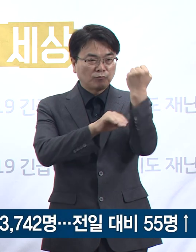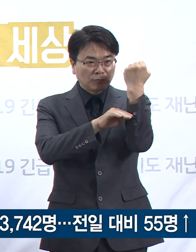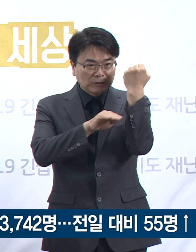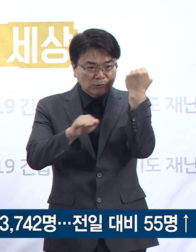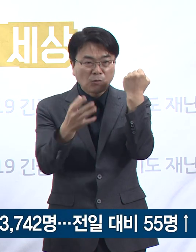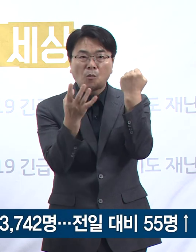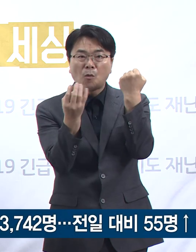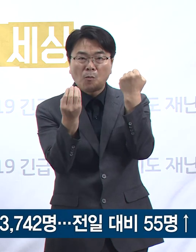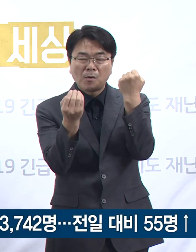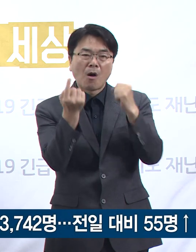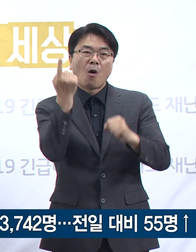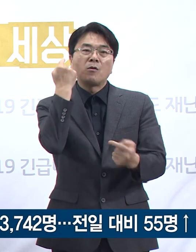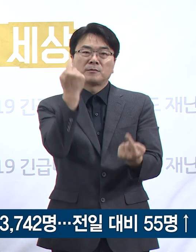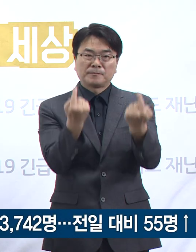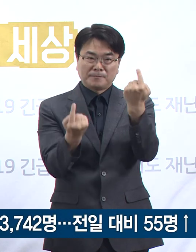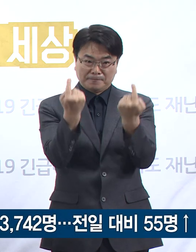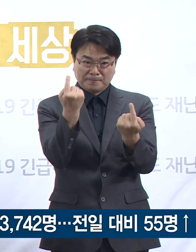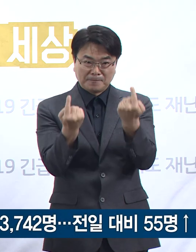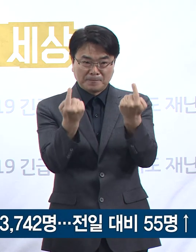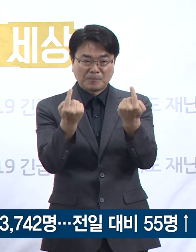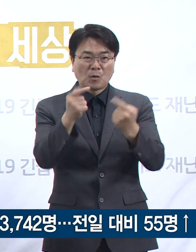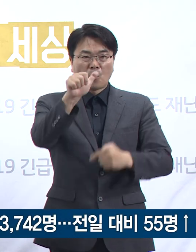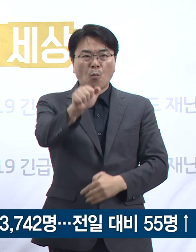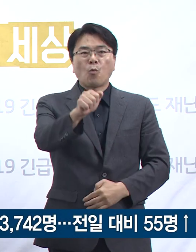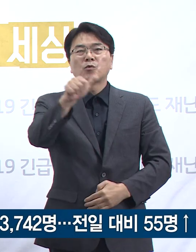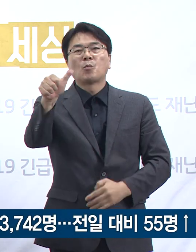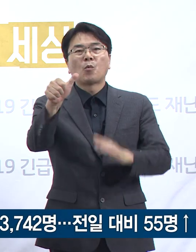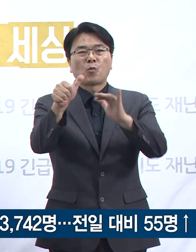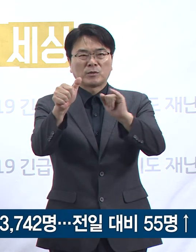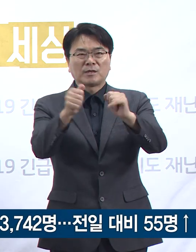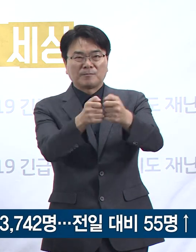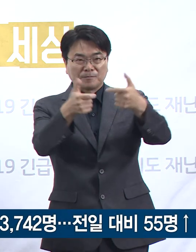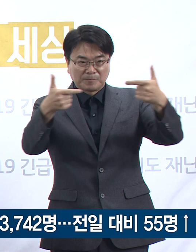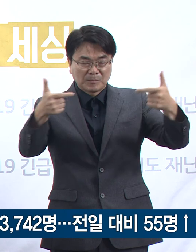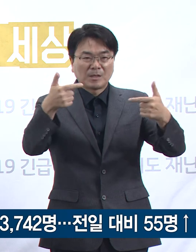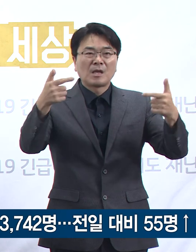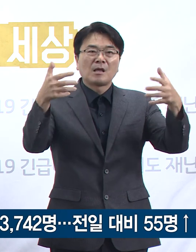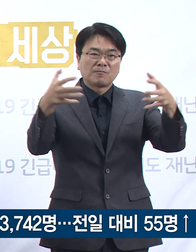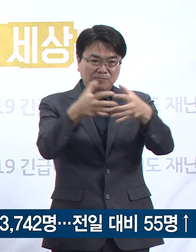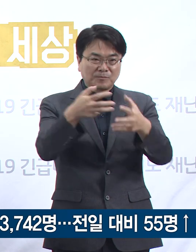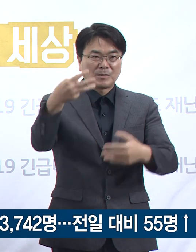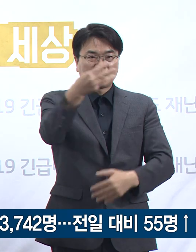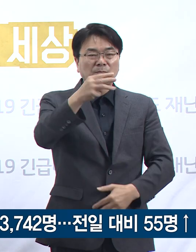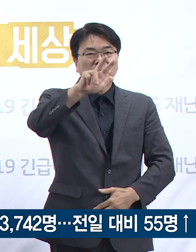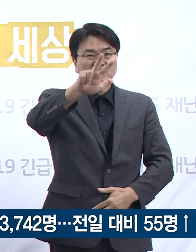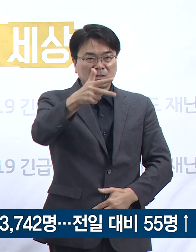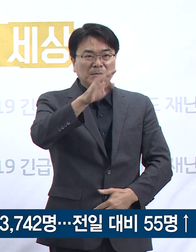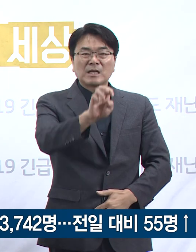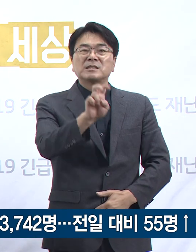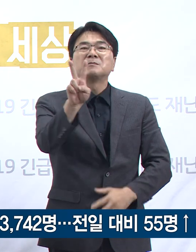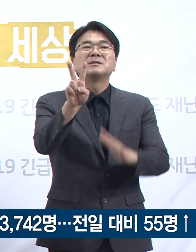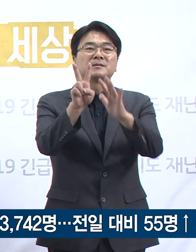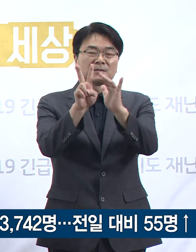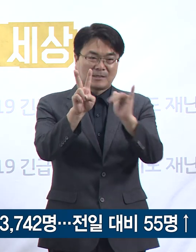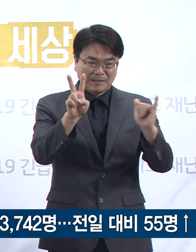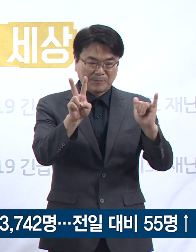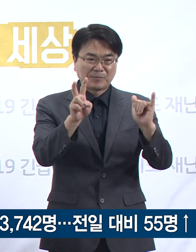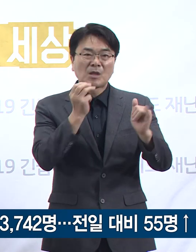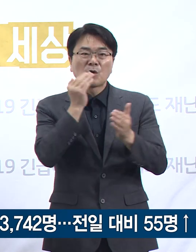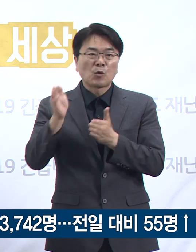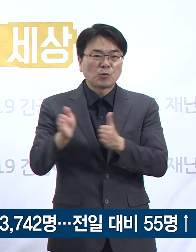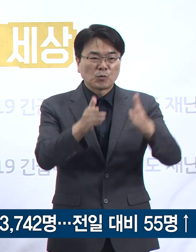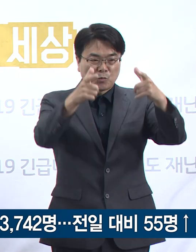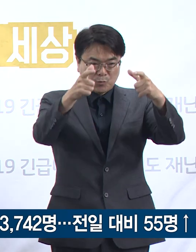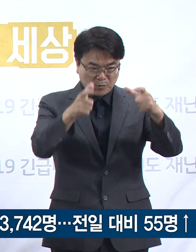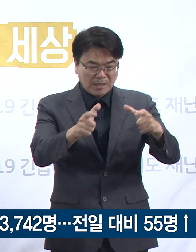확진자 수는 전일 오전 0시 대비 55명이 증가한 총 3,742명으로 도내 18개